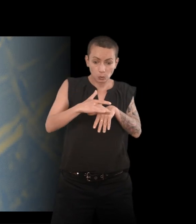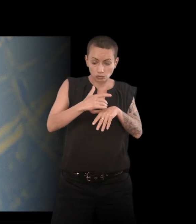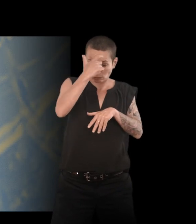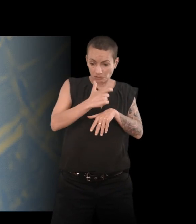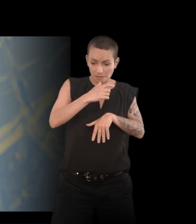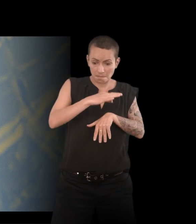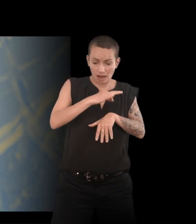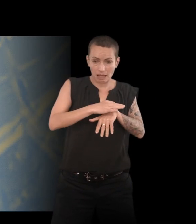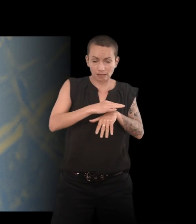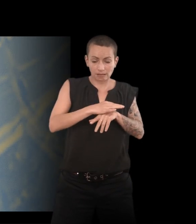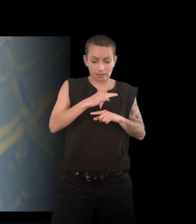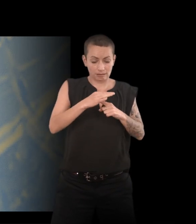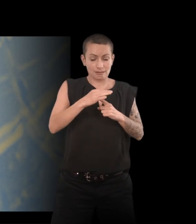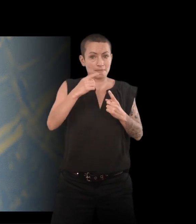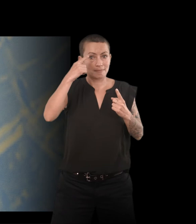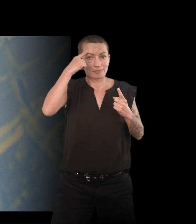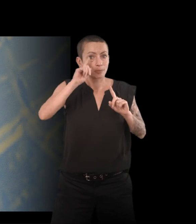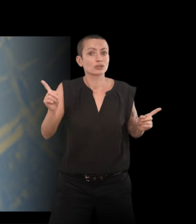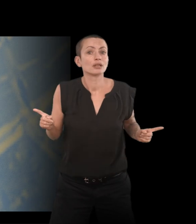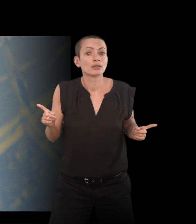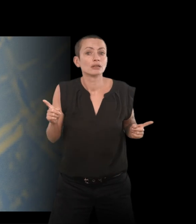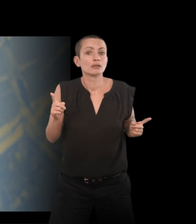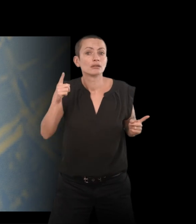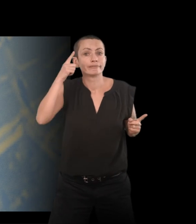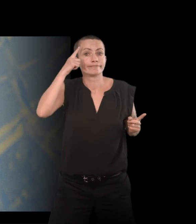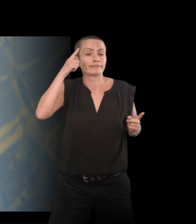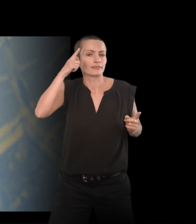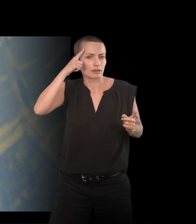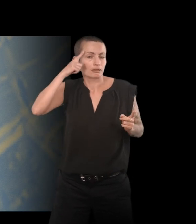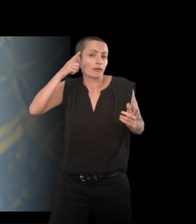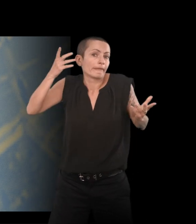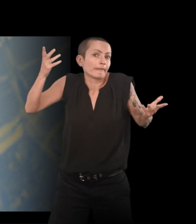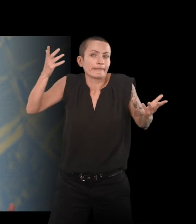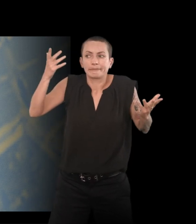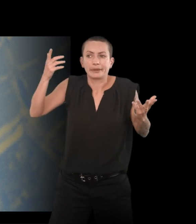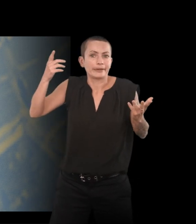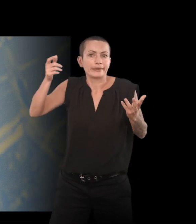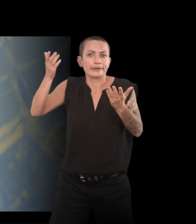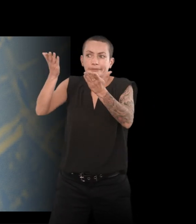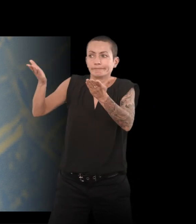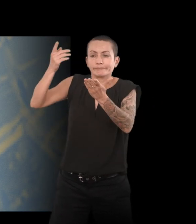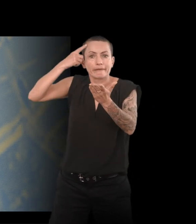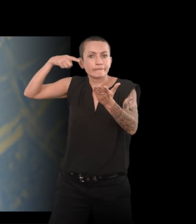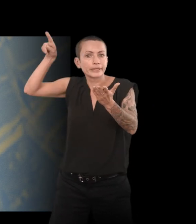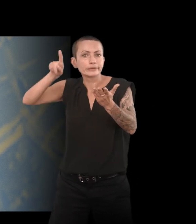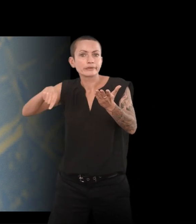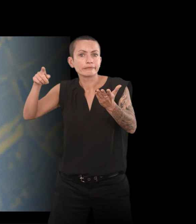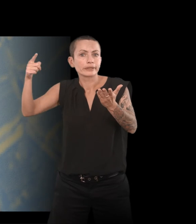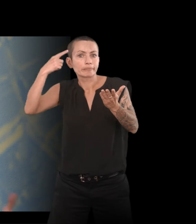n'est pas pensé. Ça fait partie des impensés de la philosophie. On n'a pas pensé ce que c'était que d'être une femme, d'avoir un corps